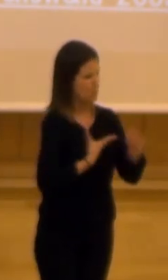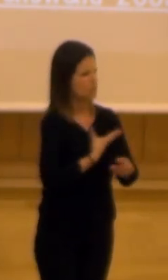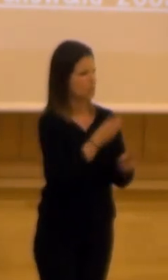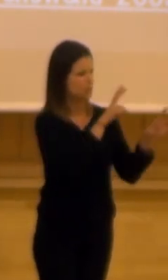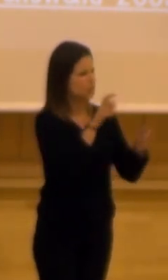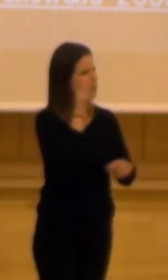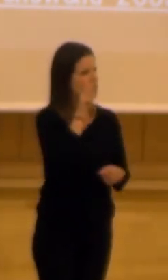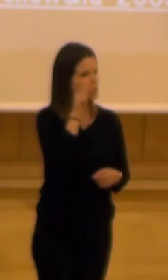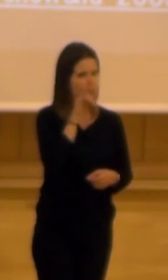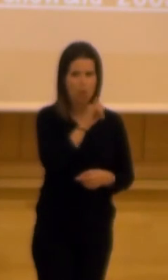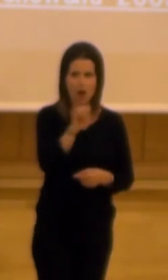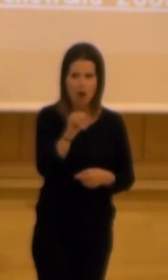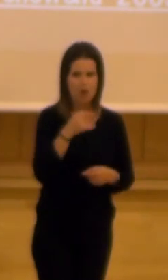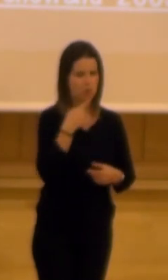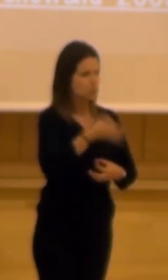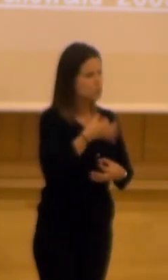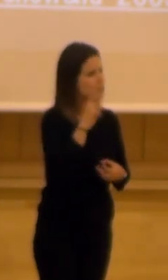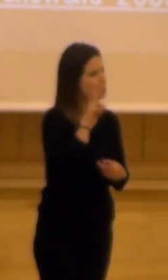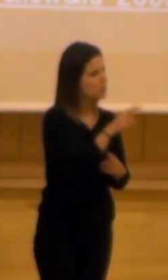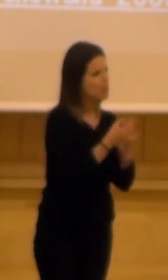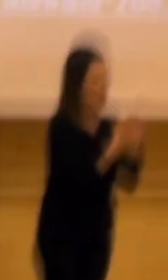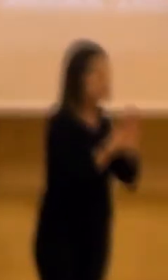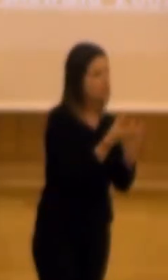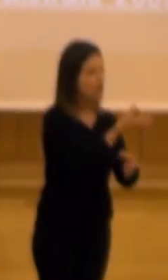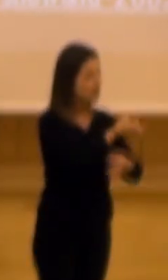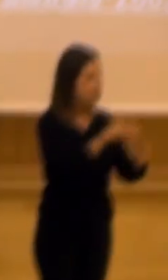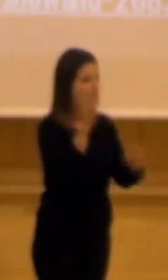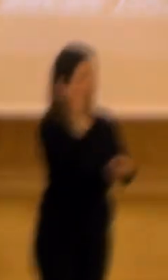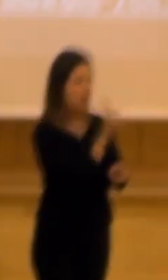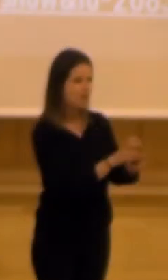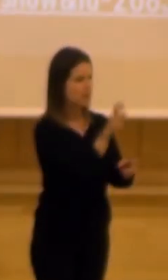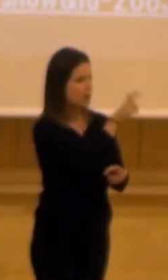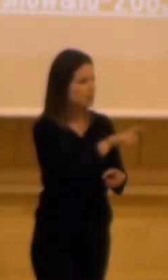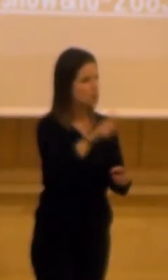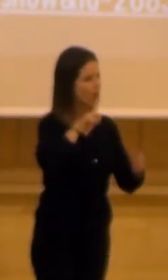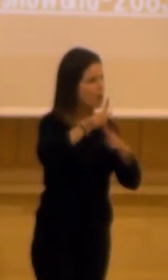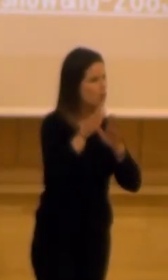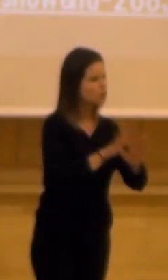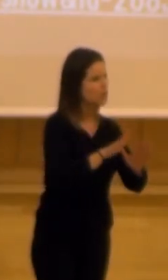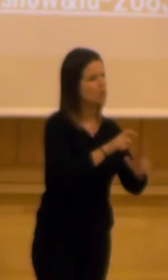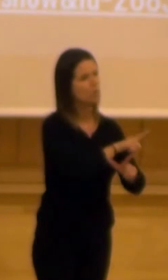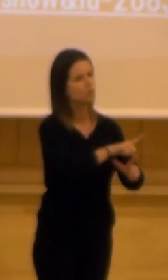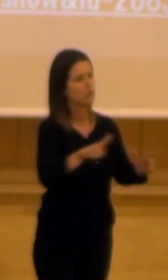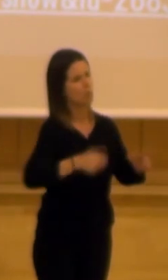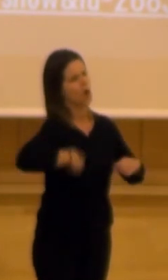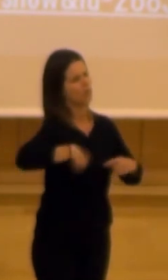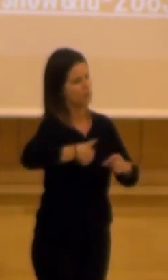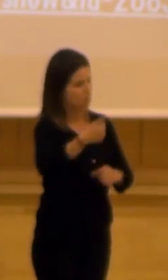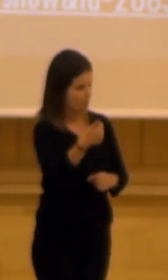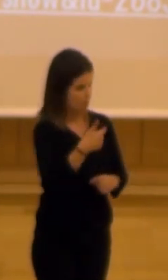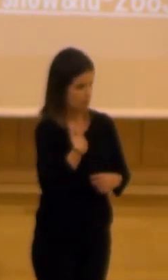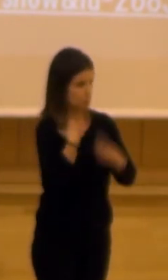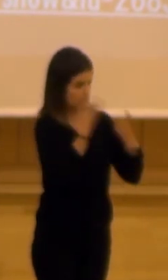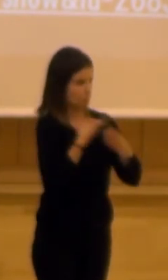ayuntamiento en materia de turismo Miguel está aquí nosotros hablamos siempre de la calidad de la excelencia que venga gente de más lejos que se quede más tiempo y además gaste más pasta